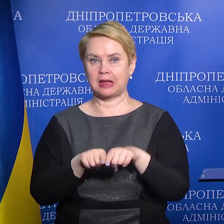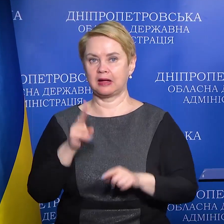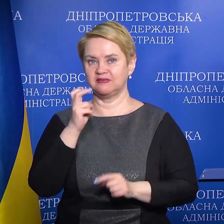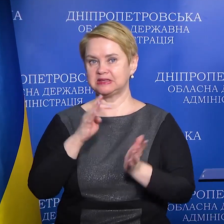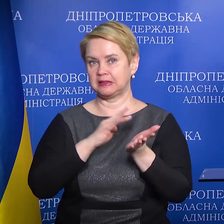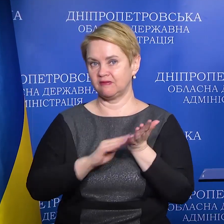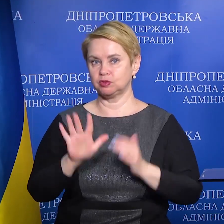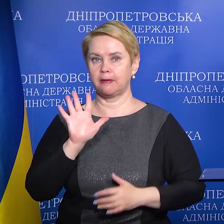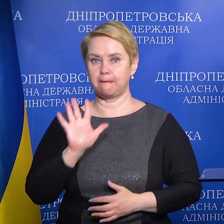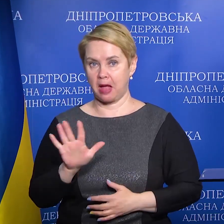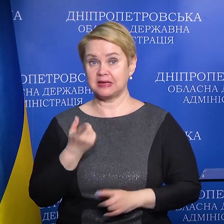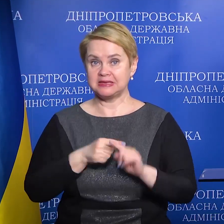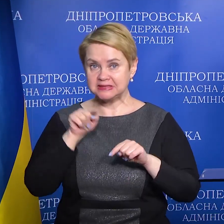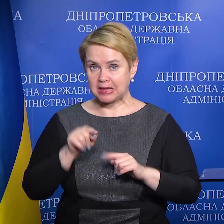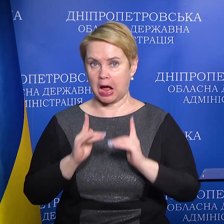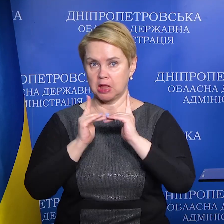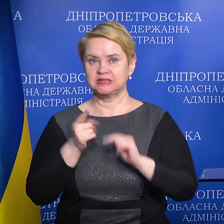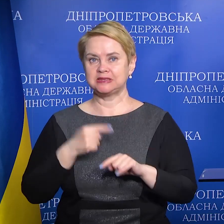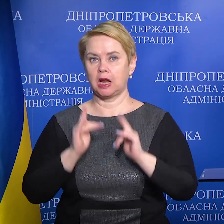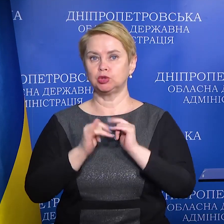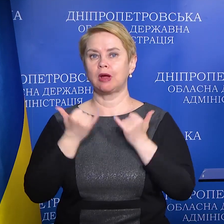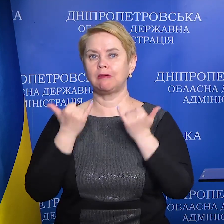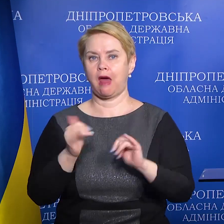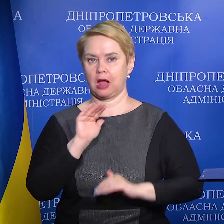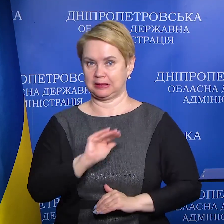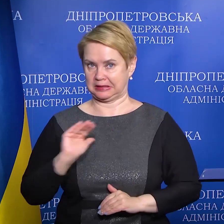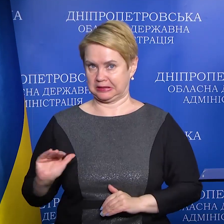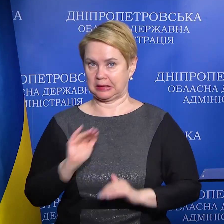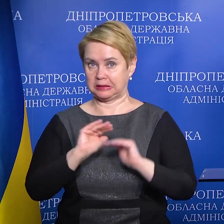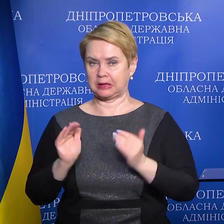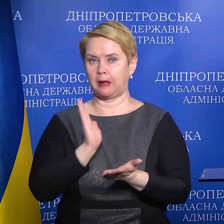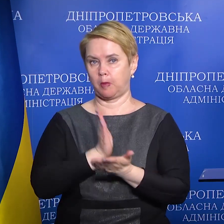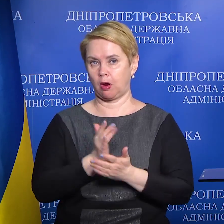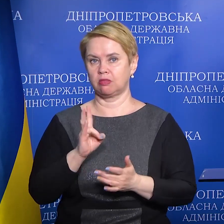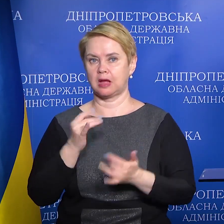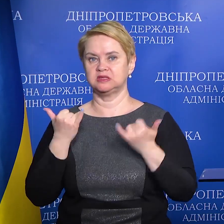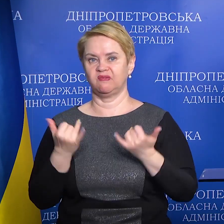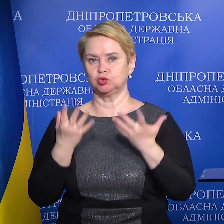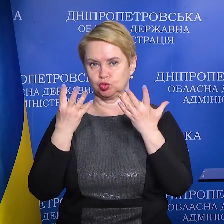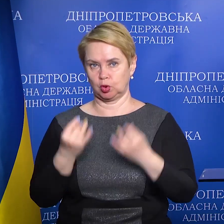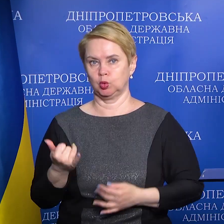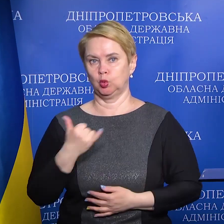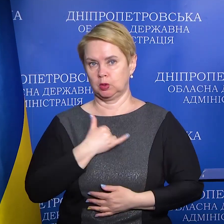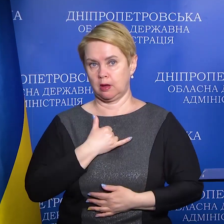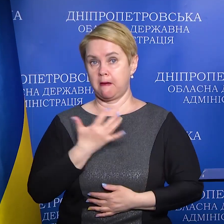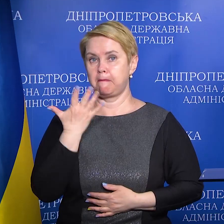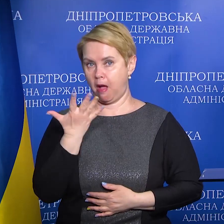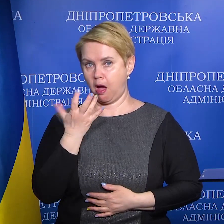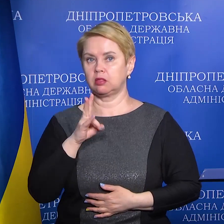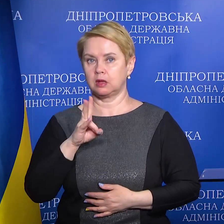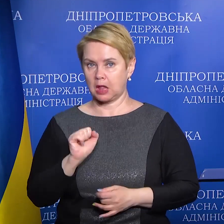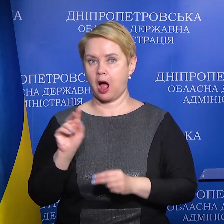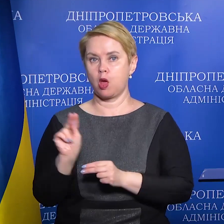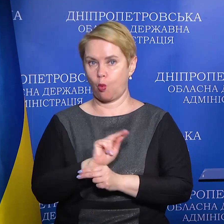295 з цих ліжок – це ліжка для дітей. Дітей перебуває на сьогоднішній день у нас п'ятеро на